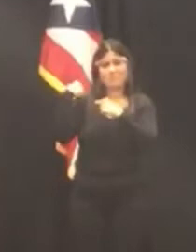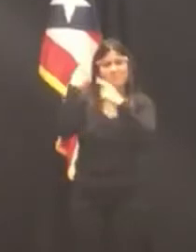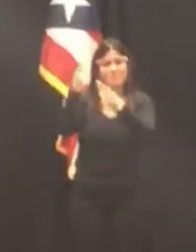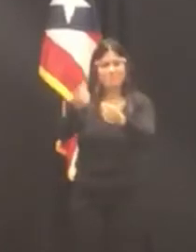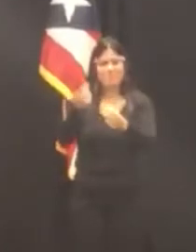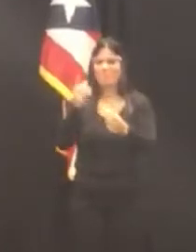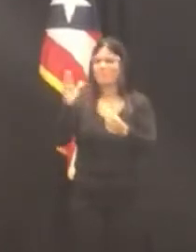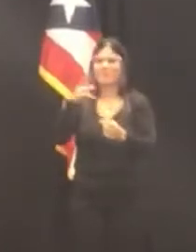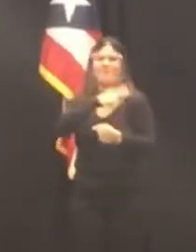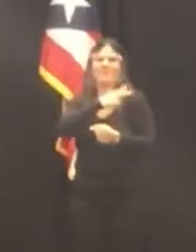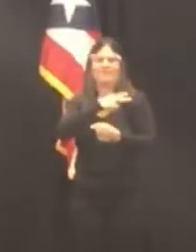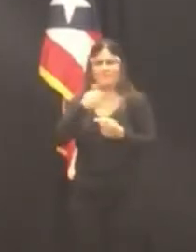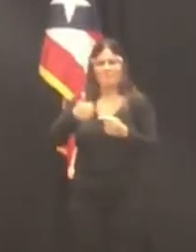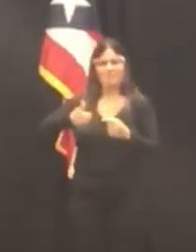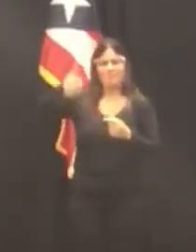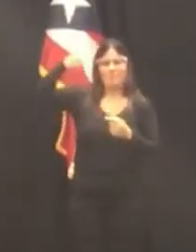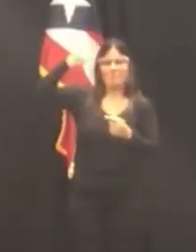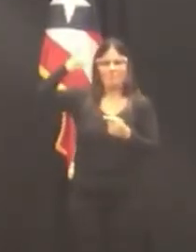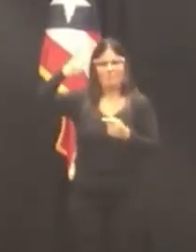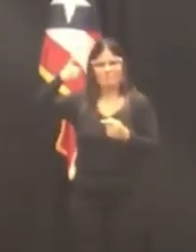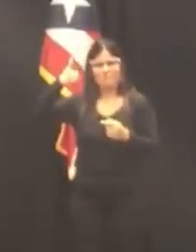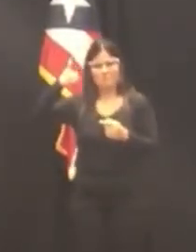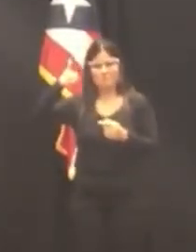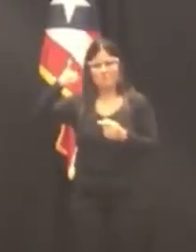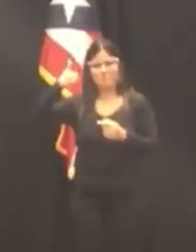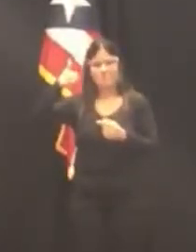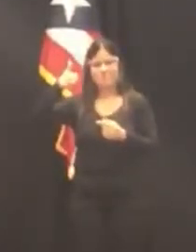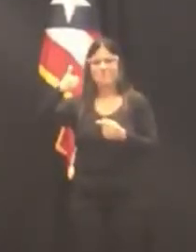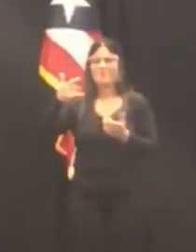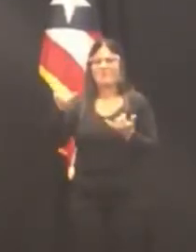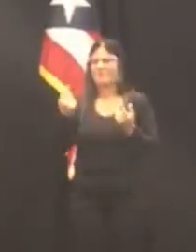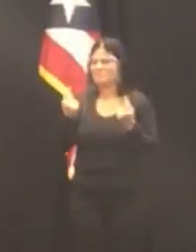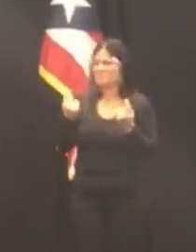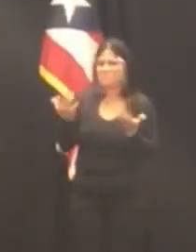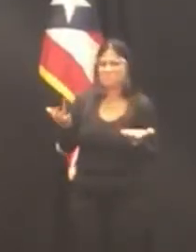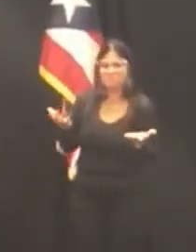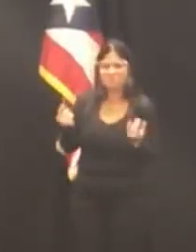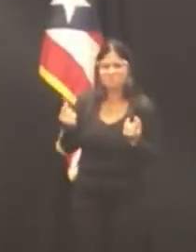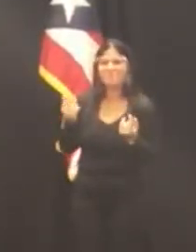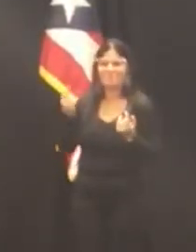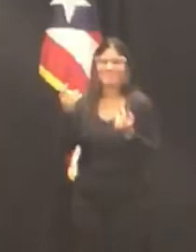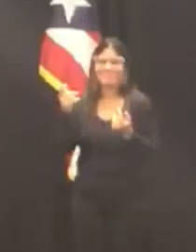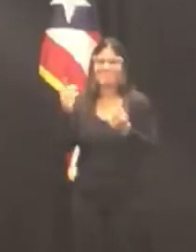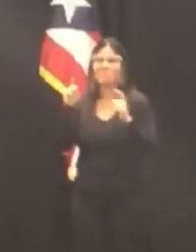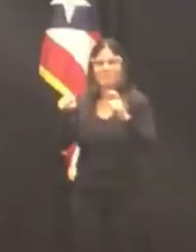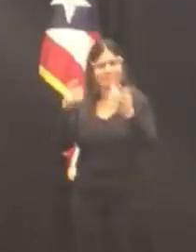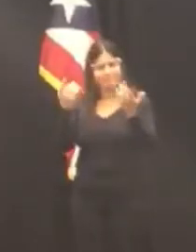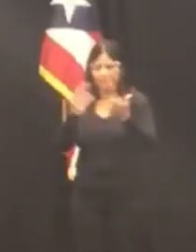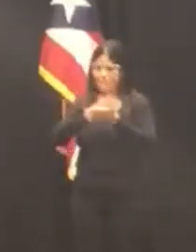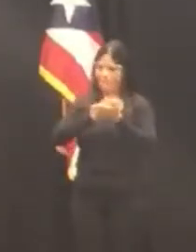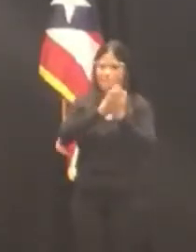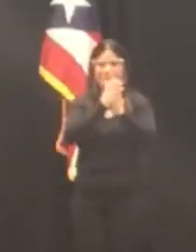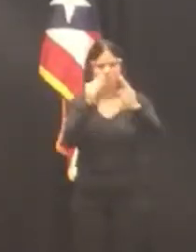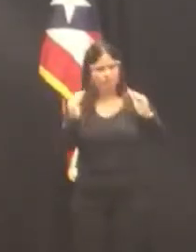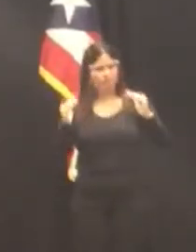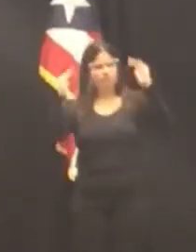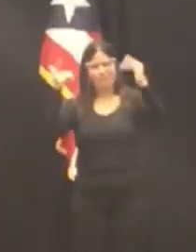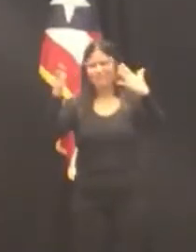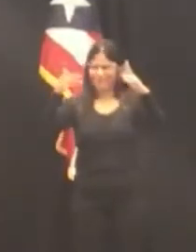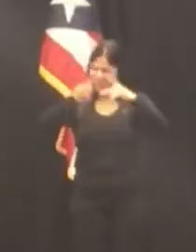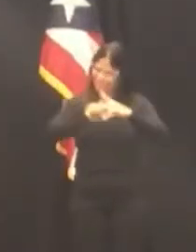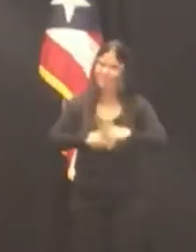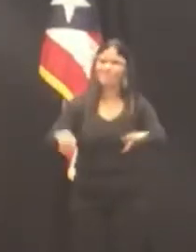foro, la licenciada Brignoni Mártir fue merecedora de un ascenso para comenzar a laborar en dicho